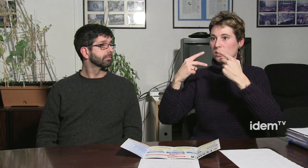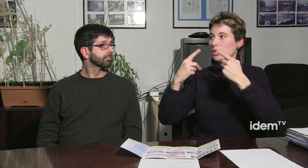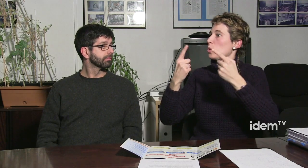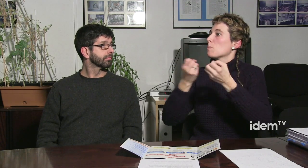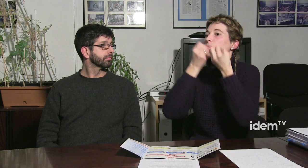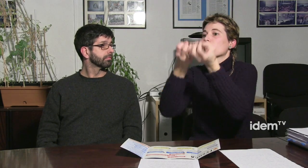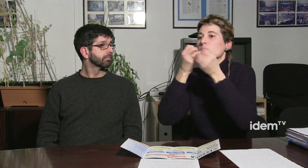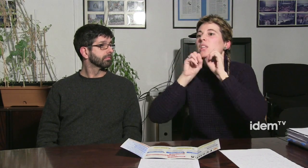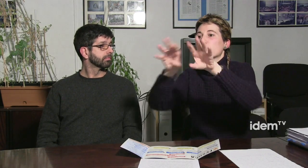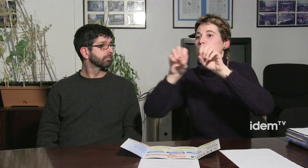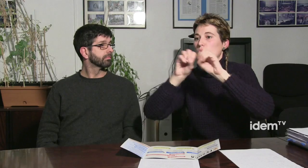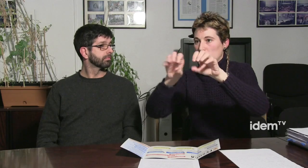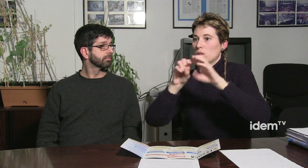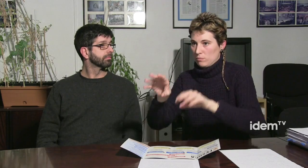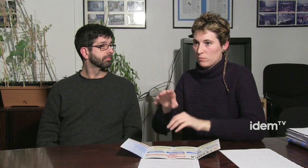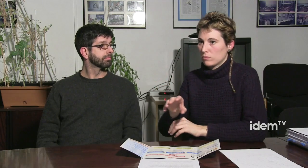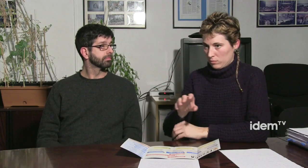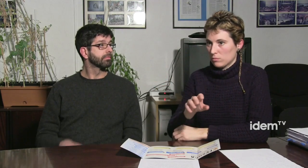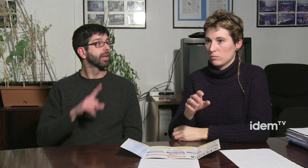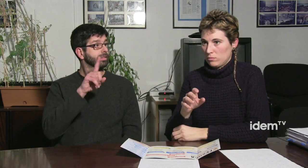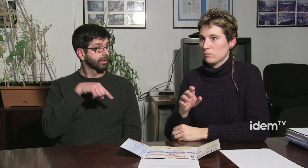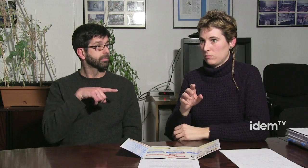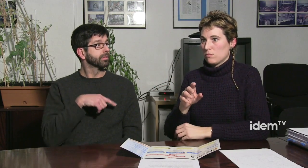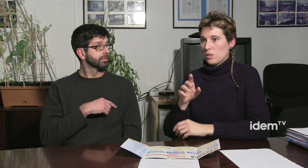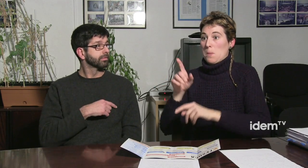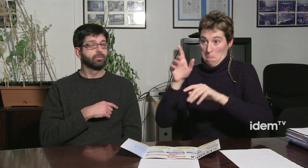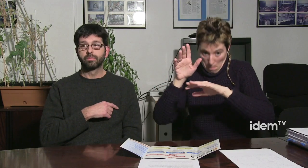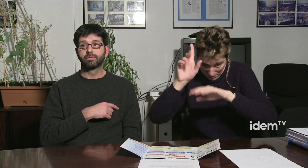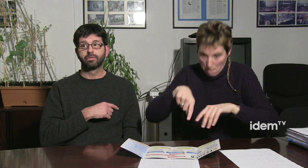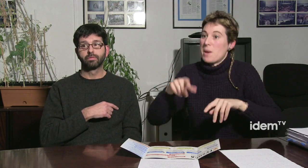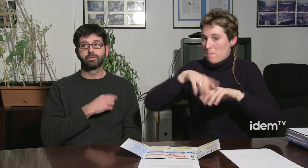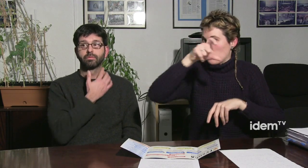fem fem fem fem divulgació per dir-lis ei estem aquí